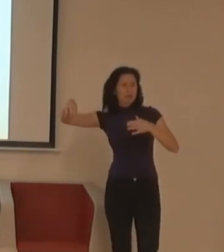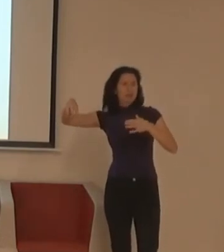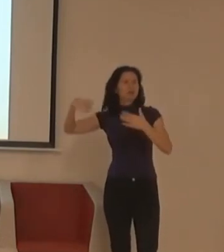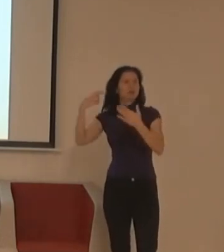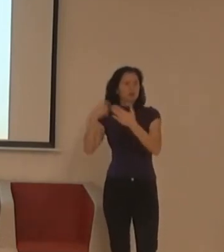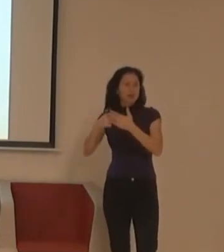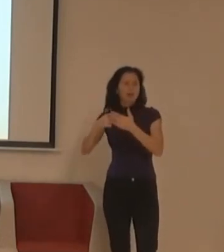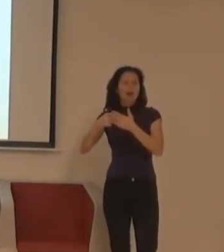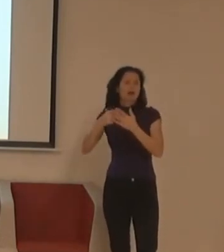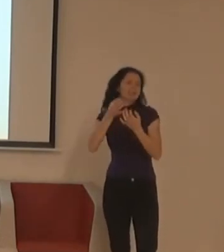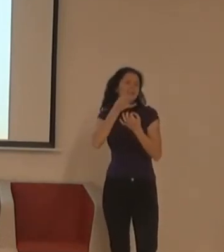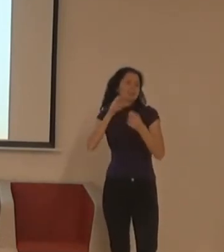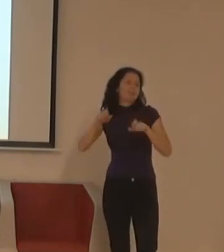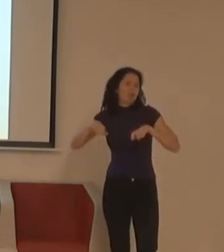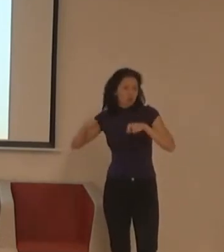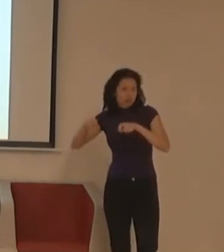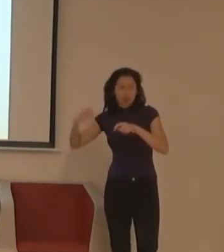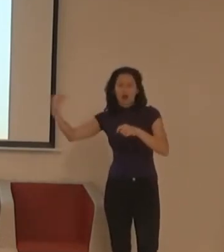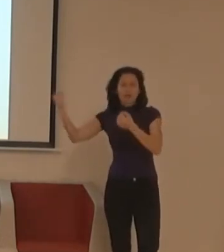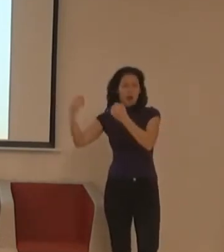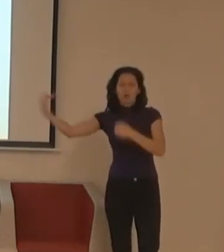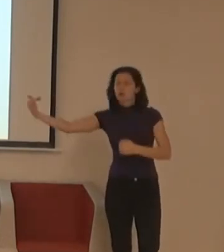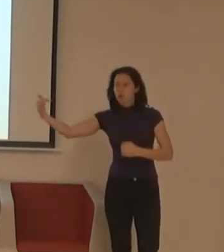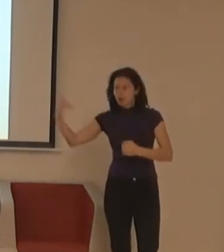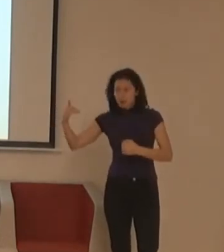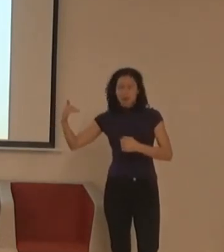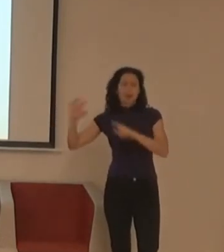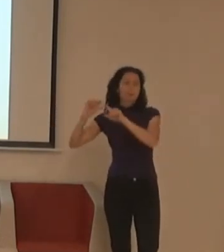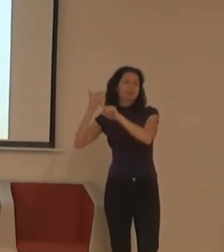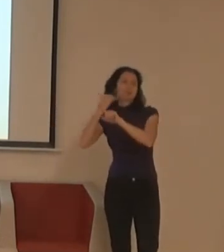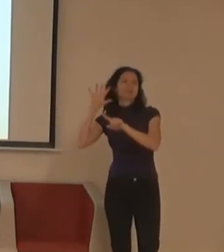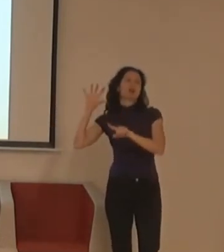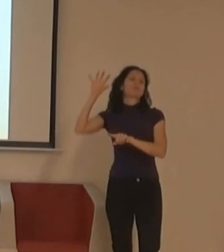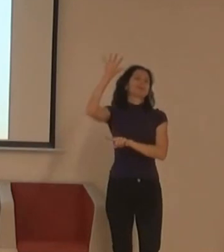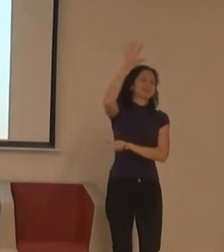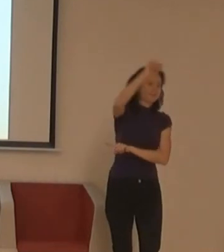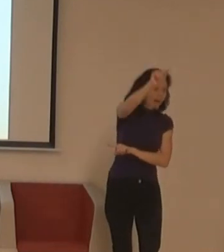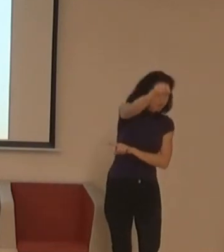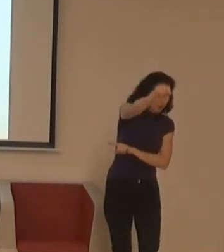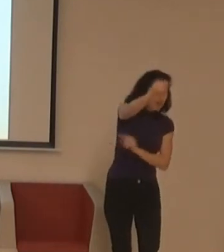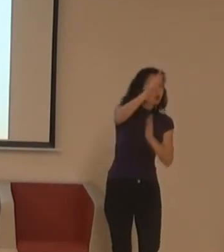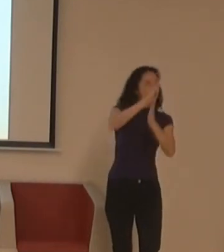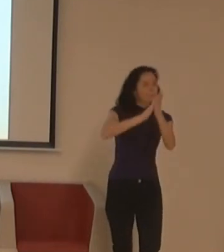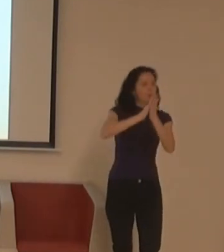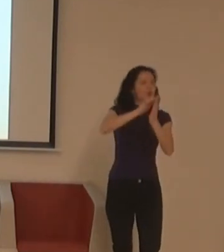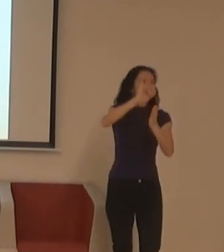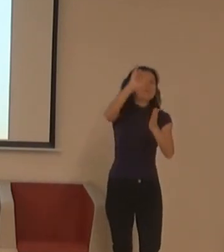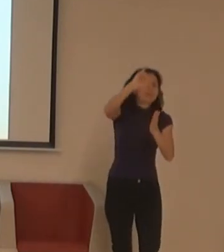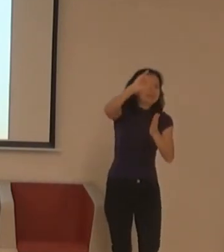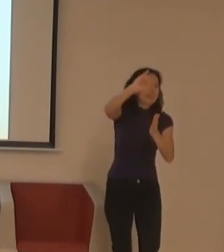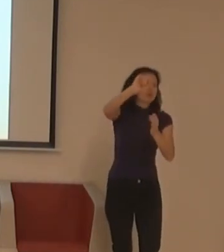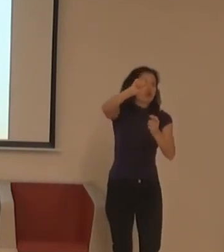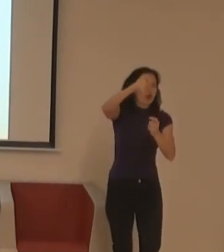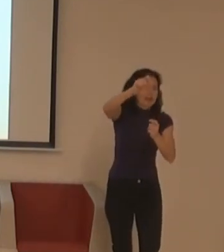vode mukli vchod. Není srovnatelný zážitek. K tomuhle celý hnutí v Americe jmenuje se I'm not the back